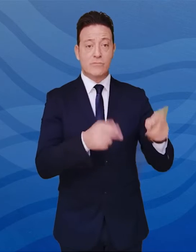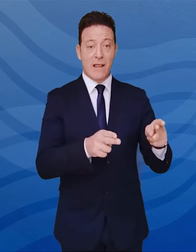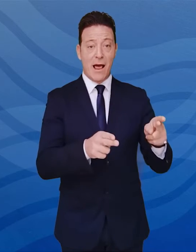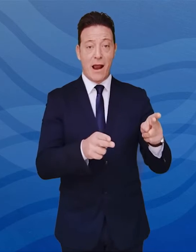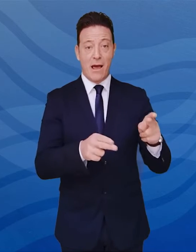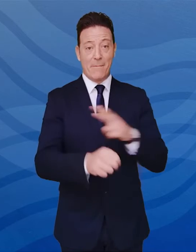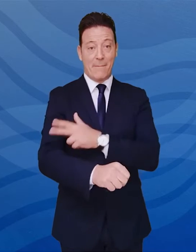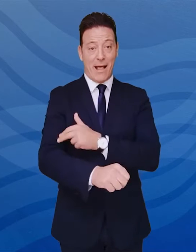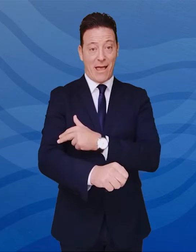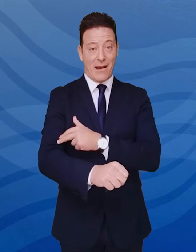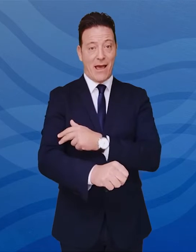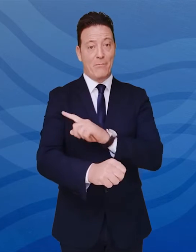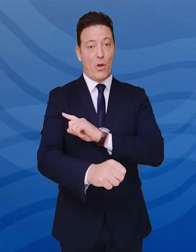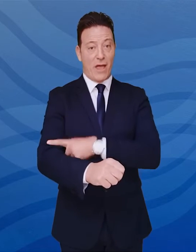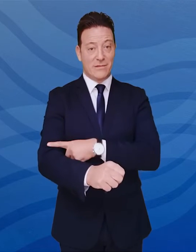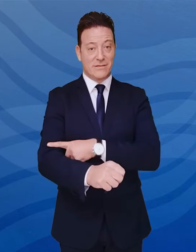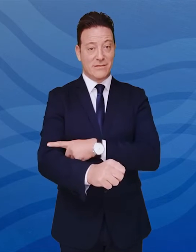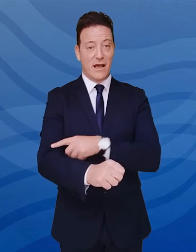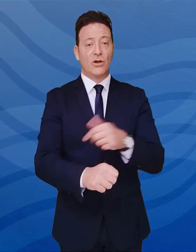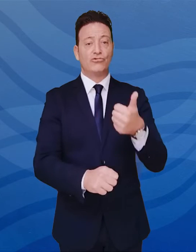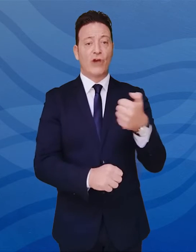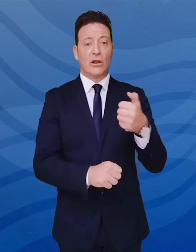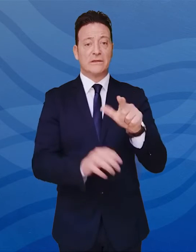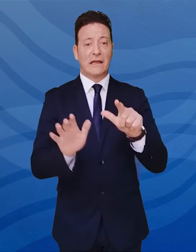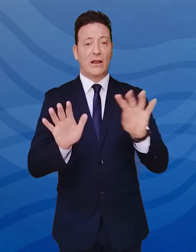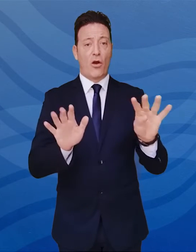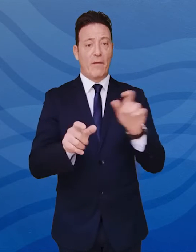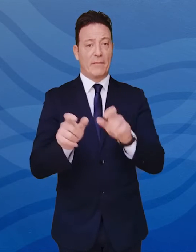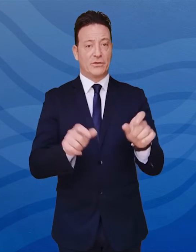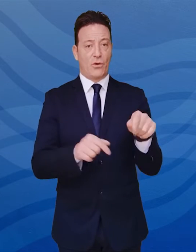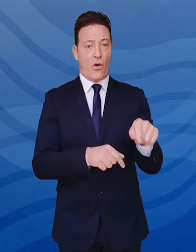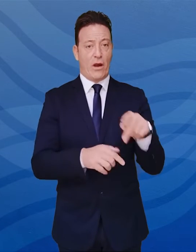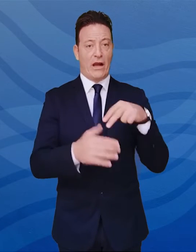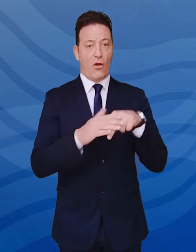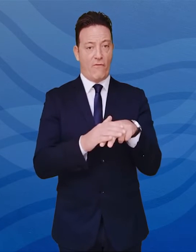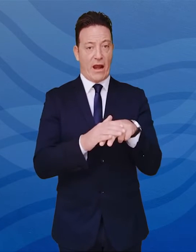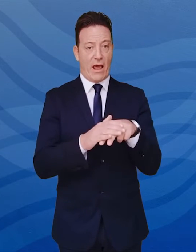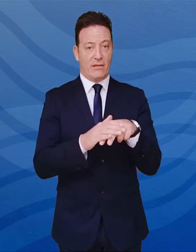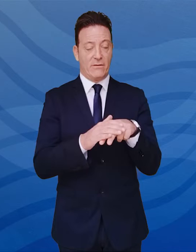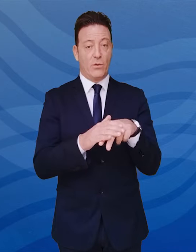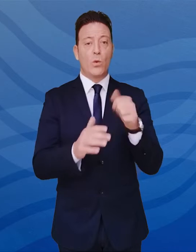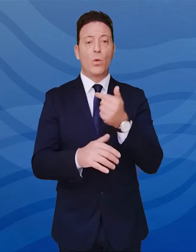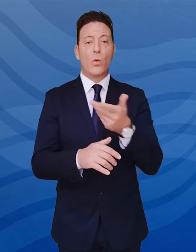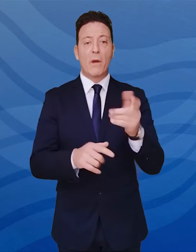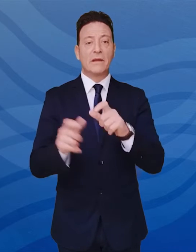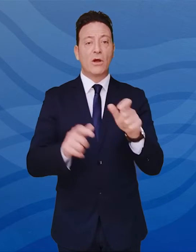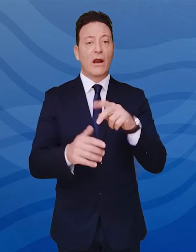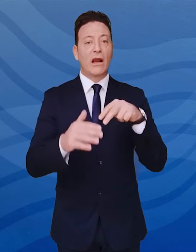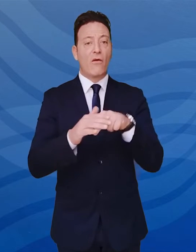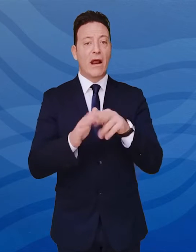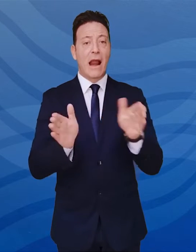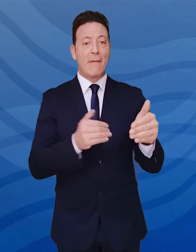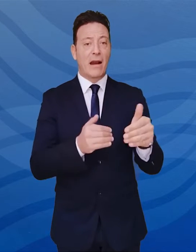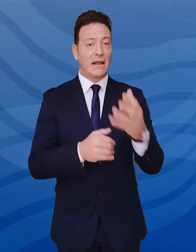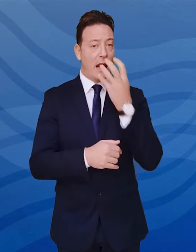Lucane Covid dedicate è di 179 pazienti, mentre il numero dei ricoverati nelle parti